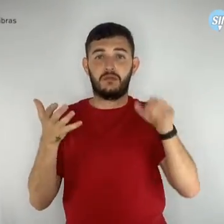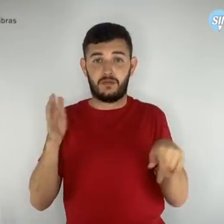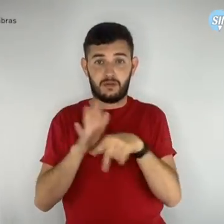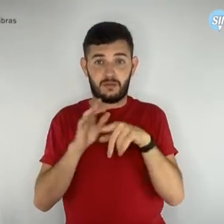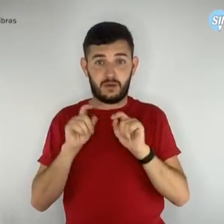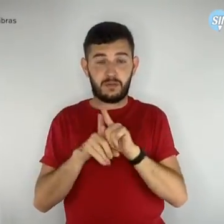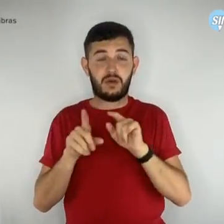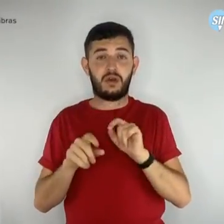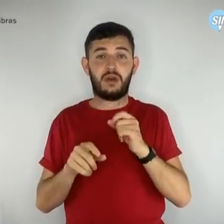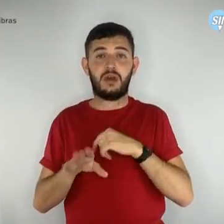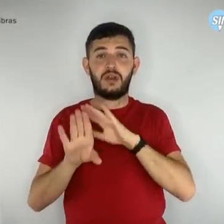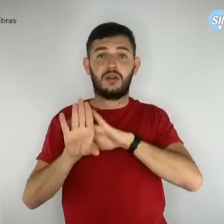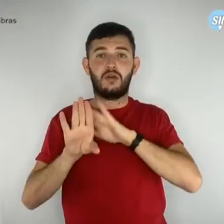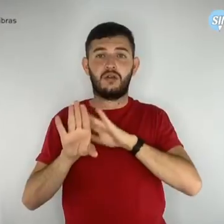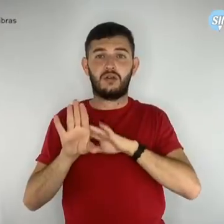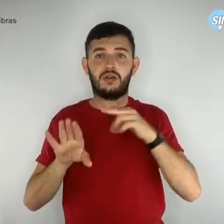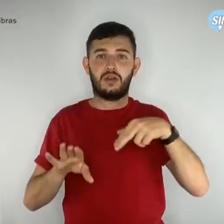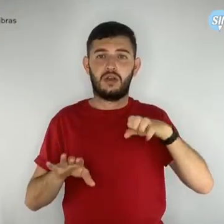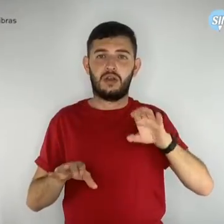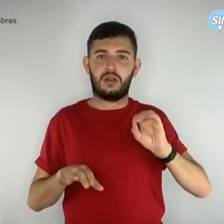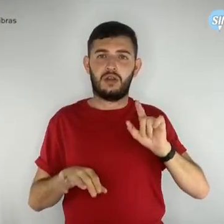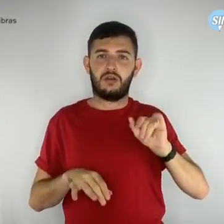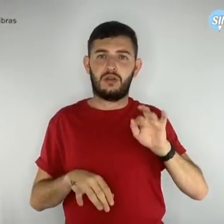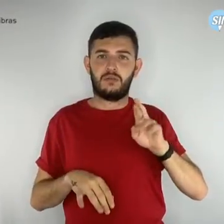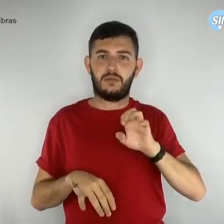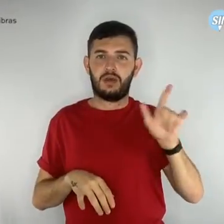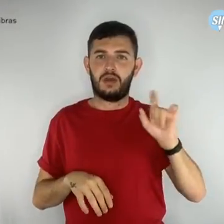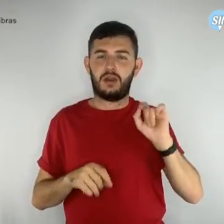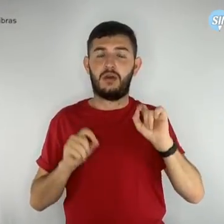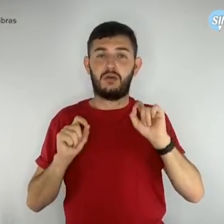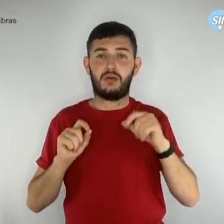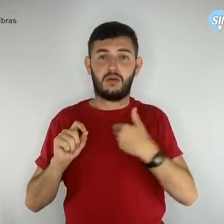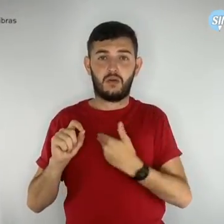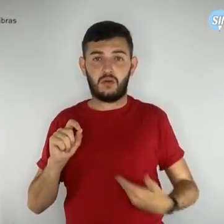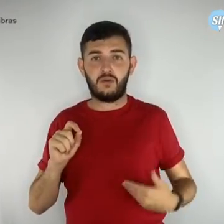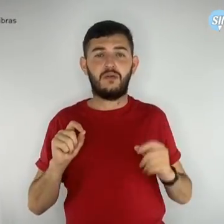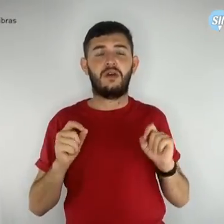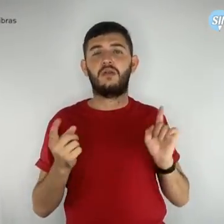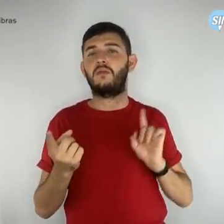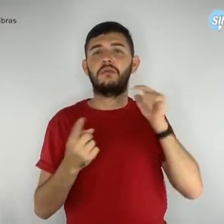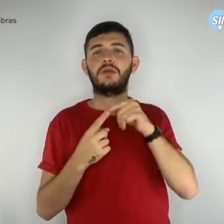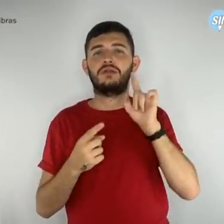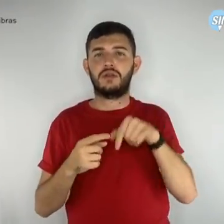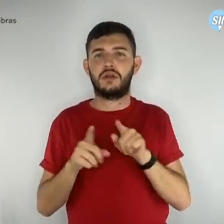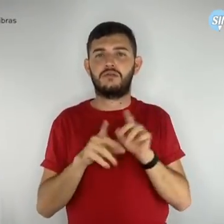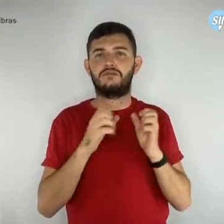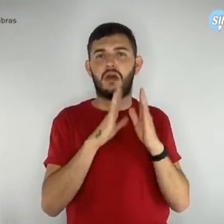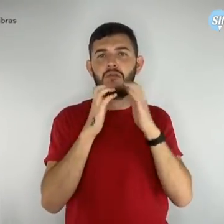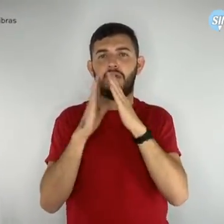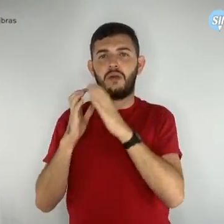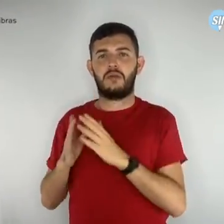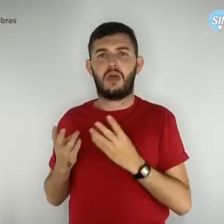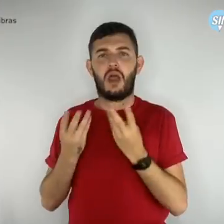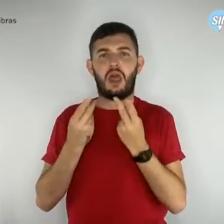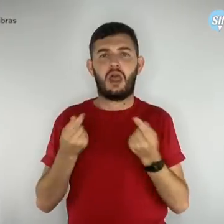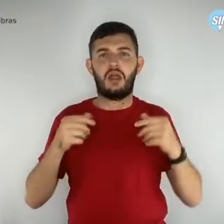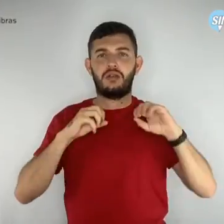dos governos que, ao fim e ao cabo, visam a destruir a educação pública e de qualidade.